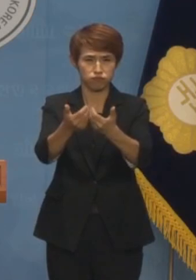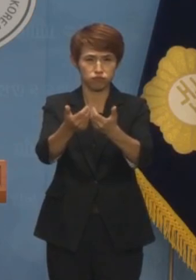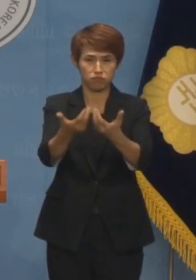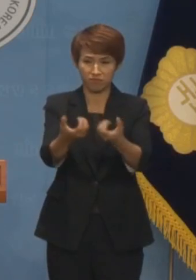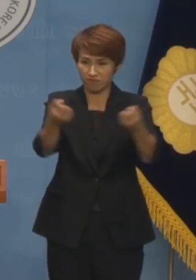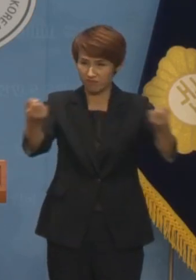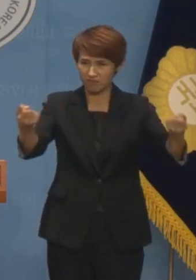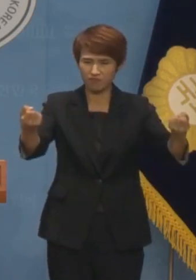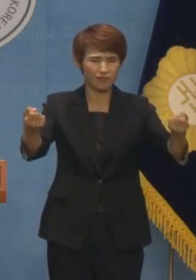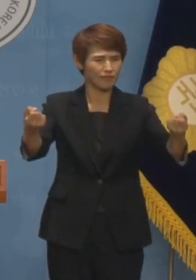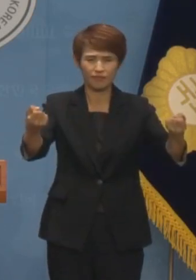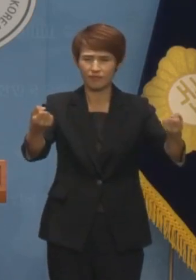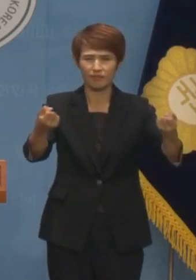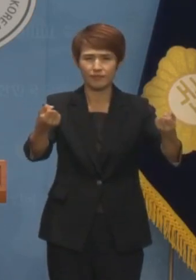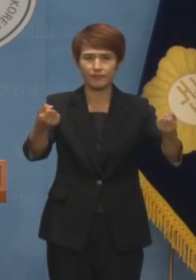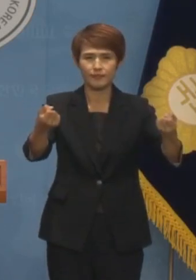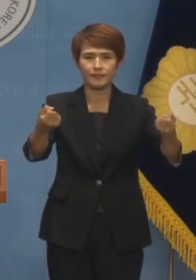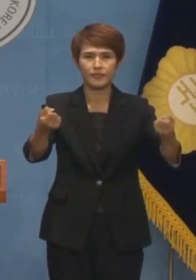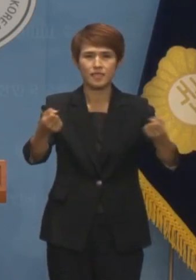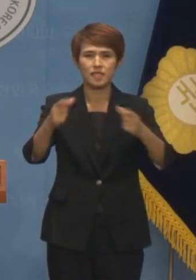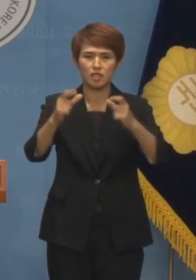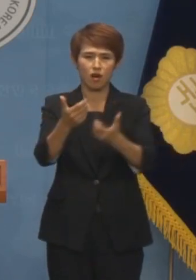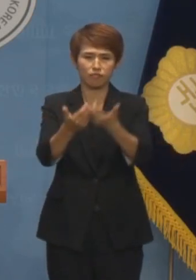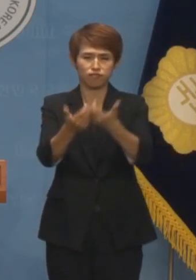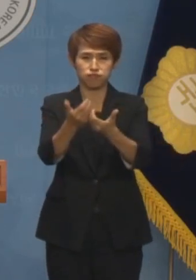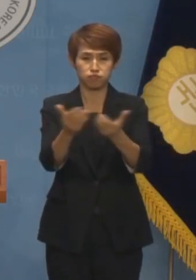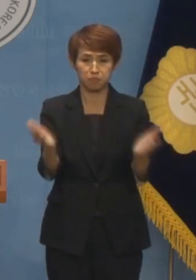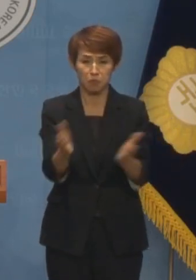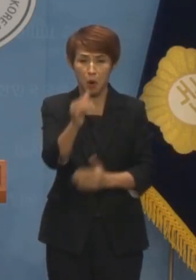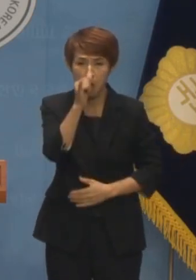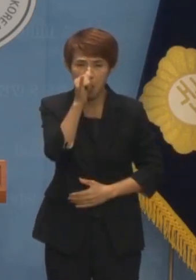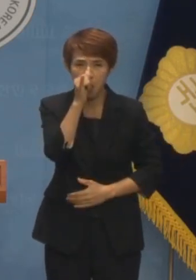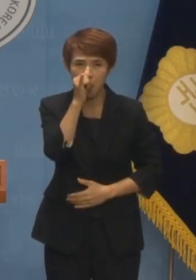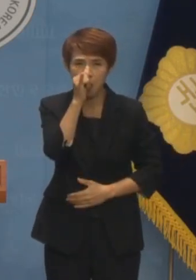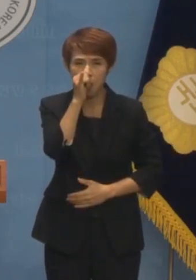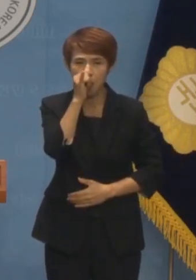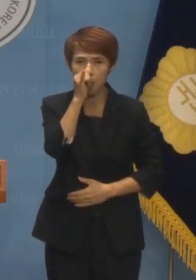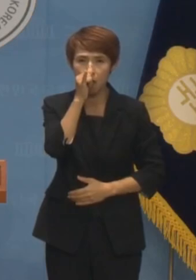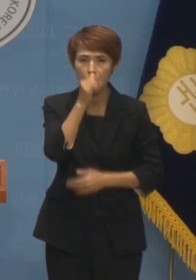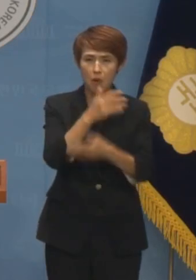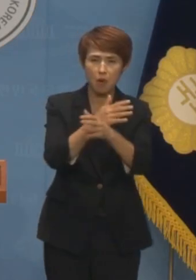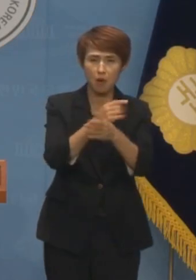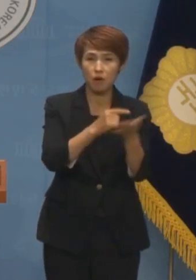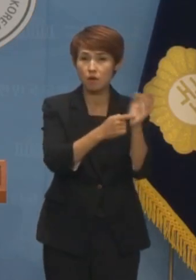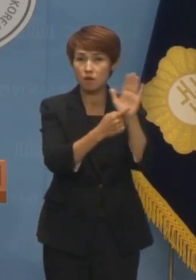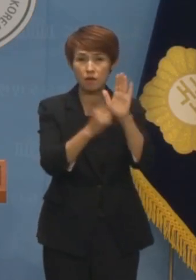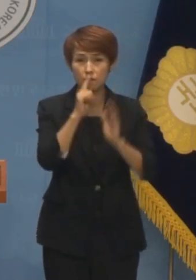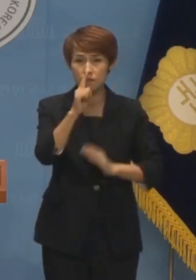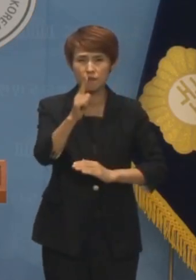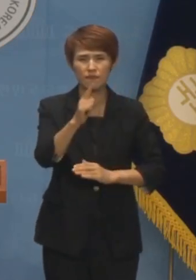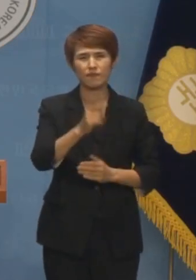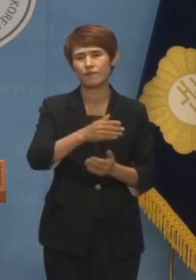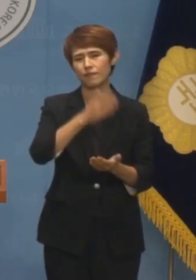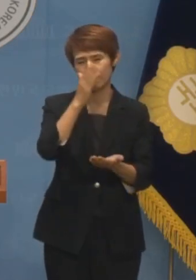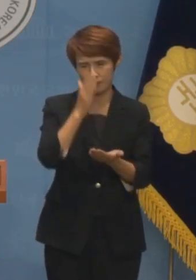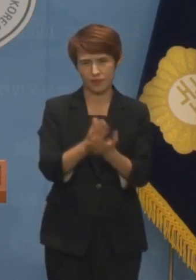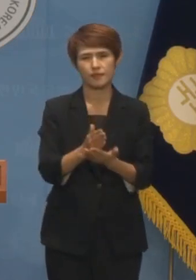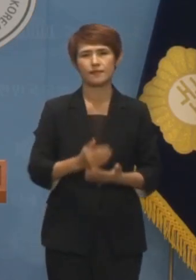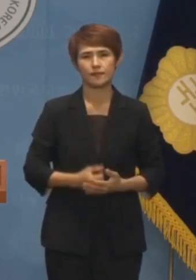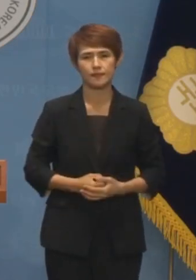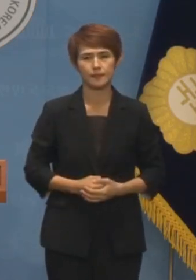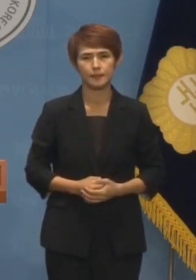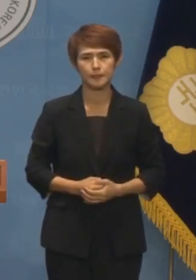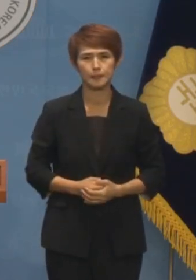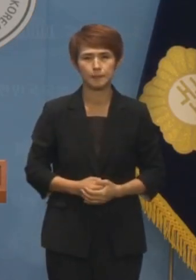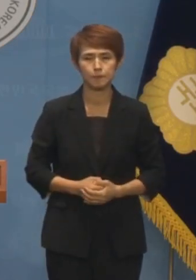모두 이제 더 이상 지역감정을 꺼내어 희화화하는 혐오 발언은 우리 정치권에 없길 바랍니다.